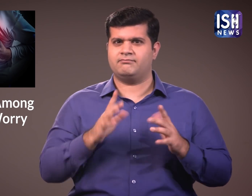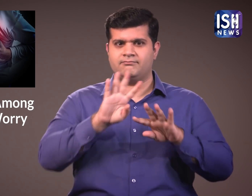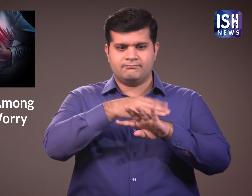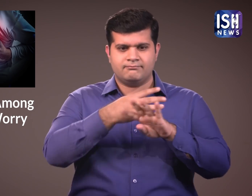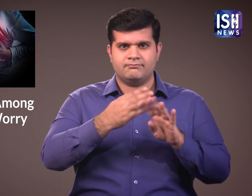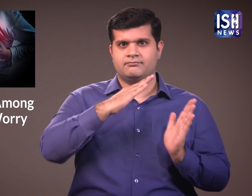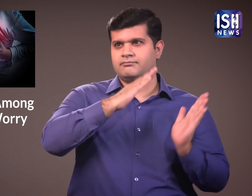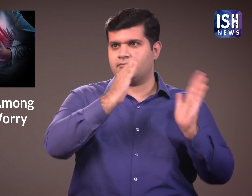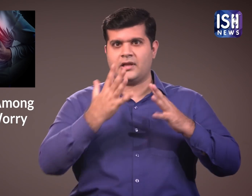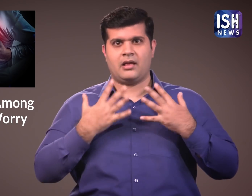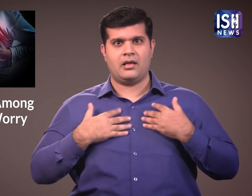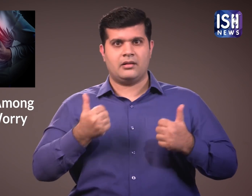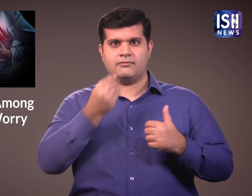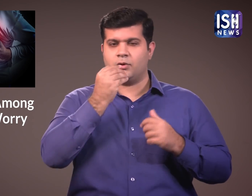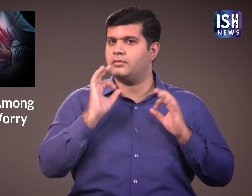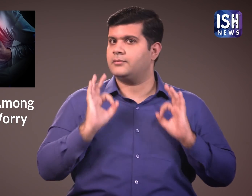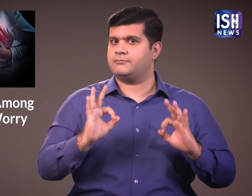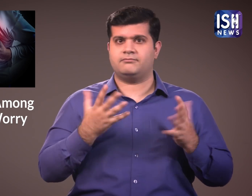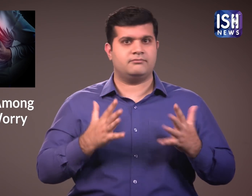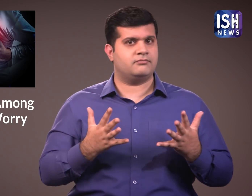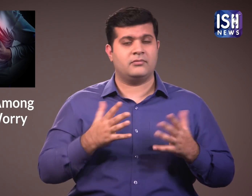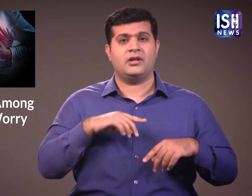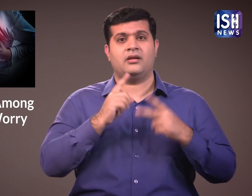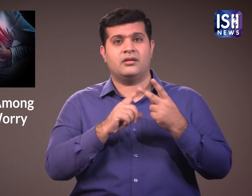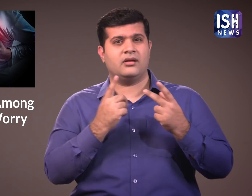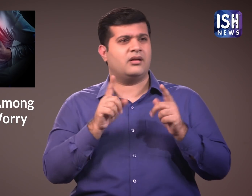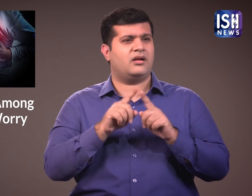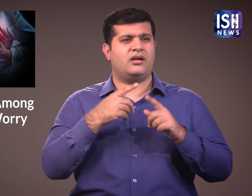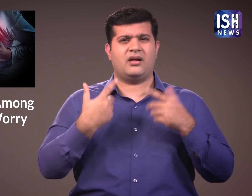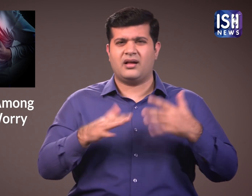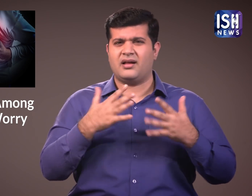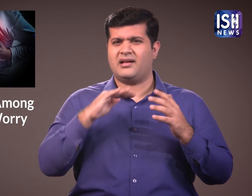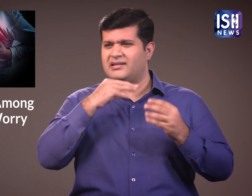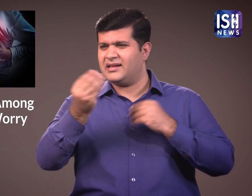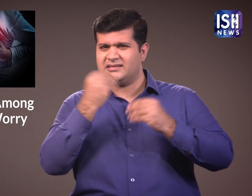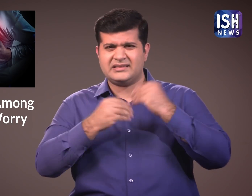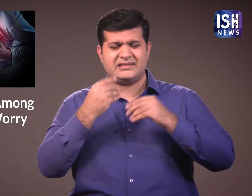डौक्टरों का कहना है कि इसका कारण और स्वास्थेकर, जीवन शैली और खान पान है